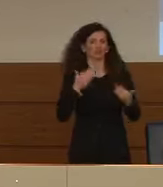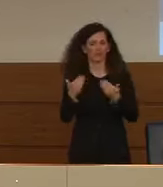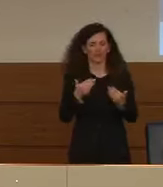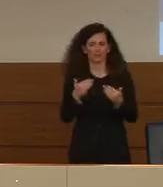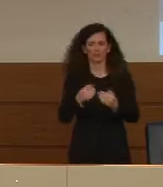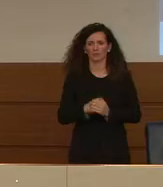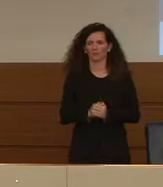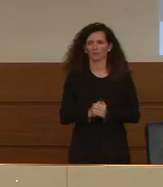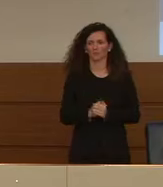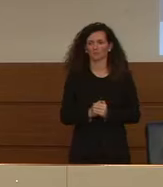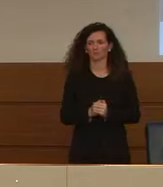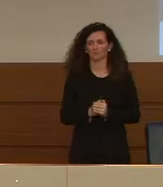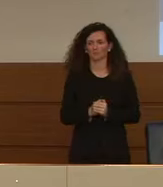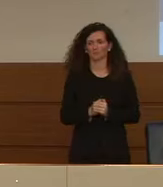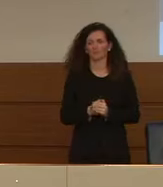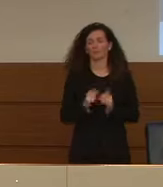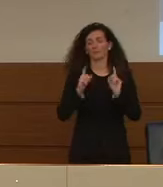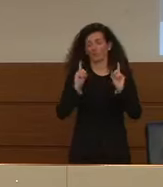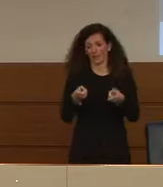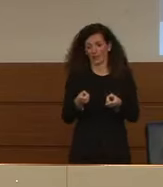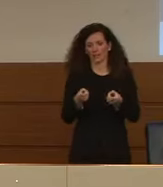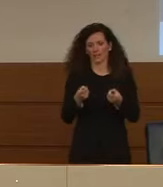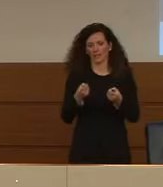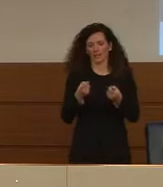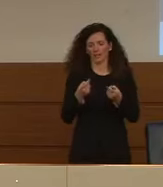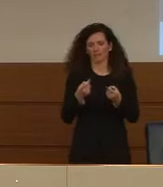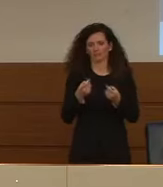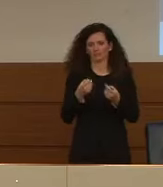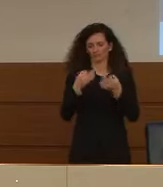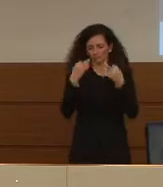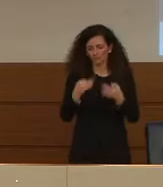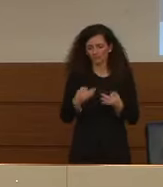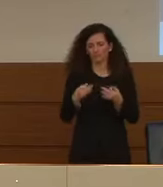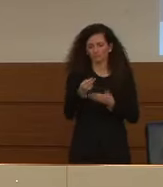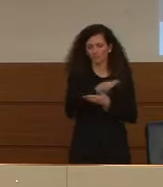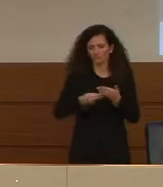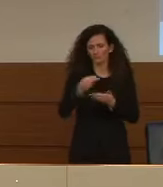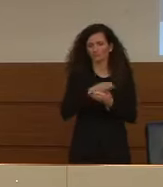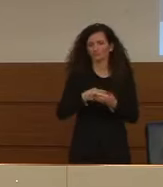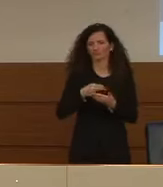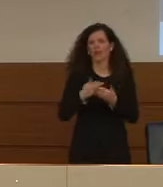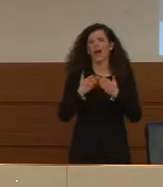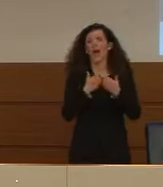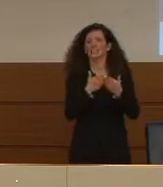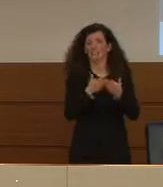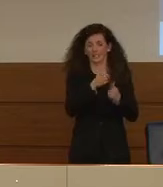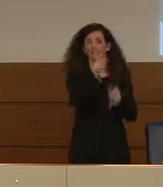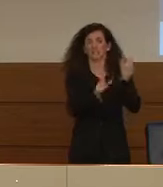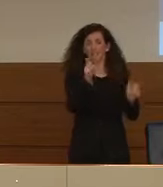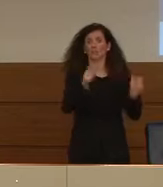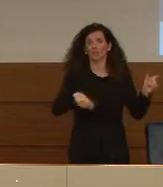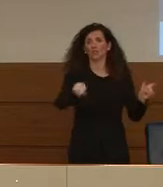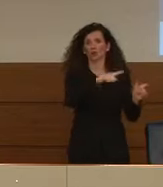attuato e va pianificato l'assistenza anche di queste persone.